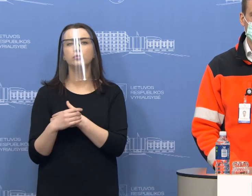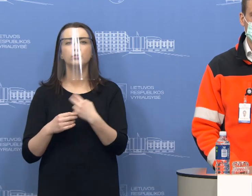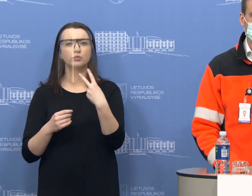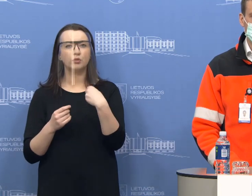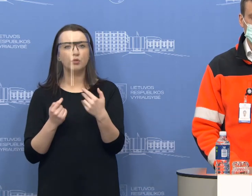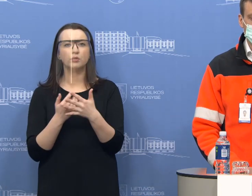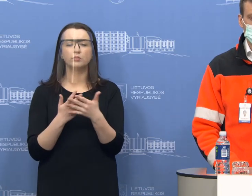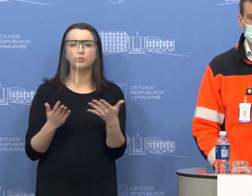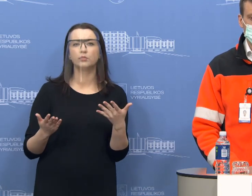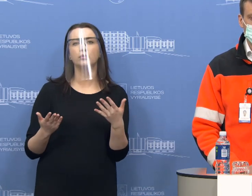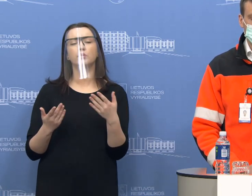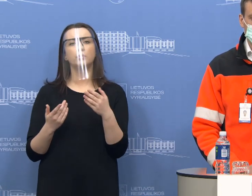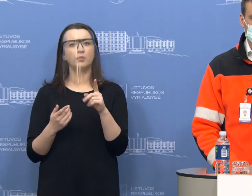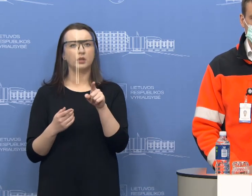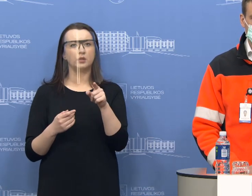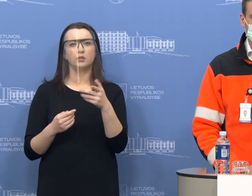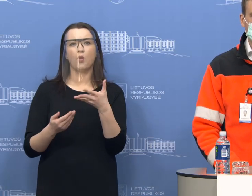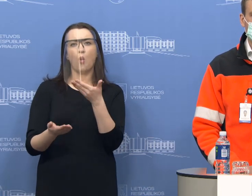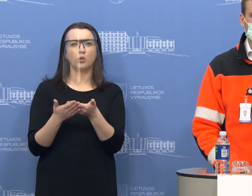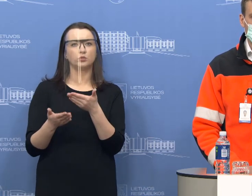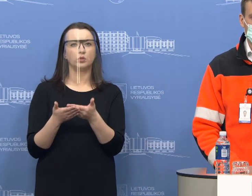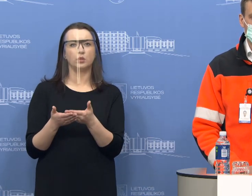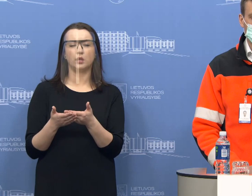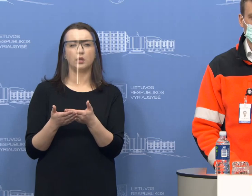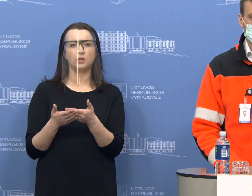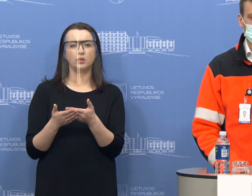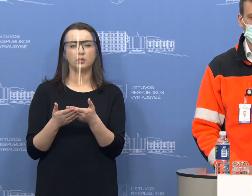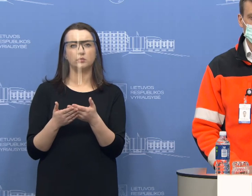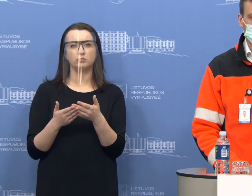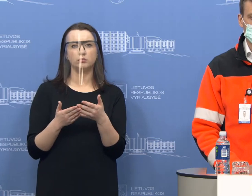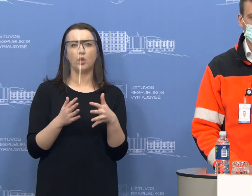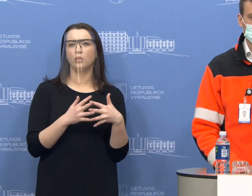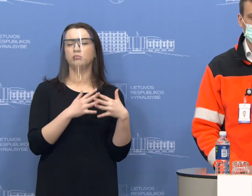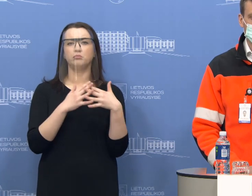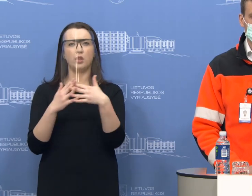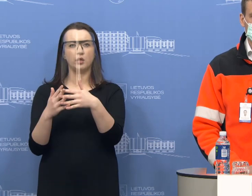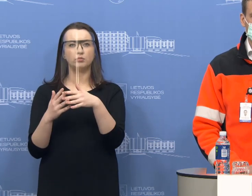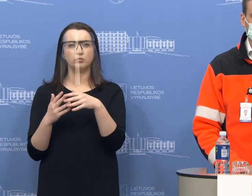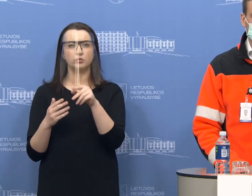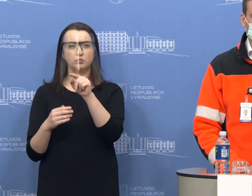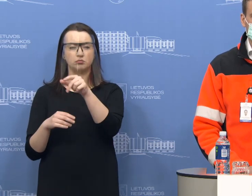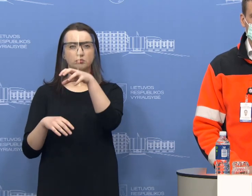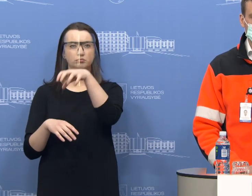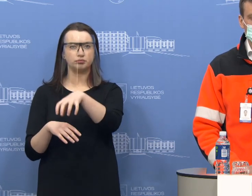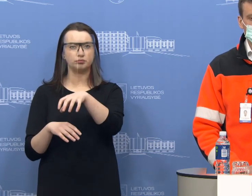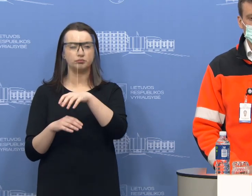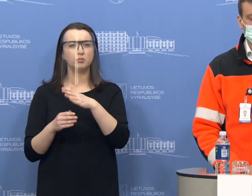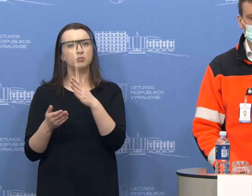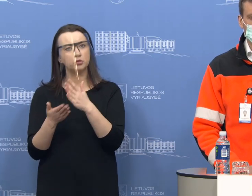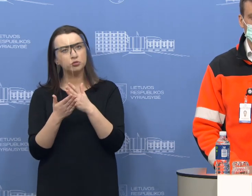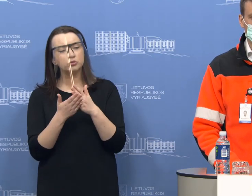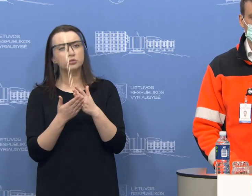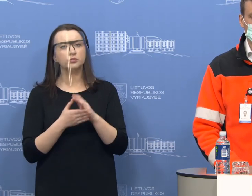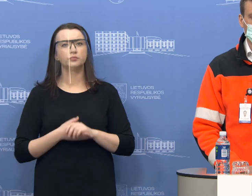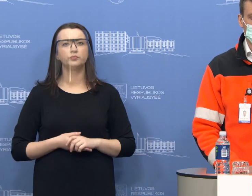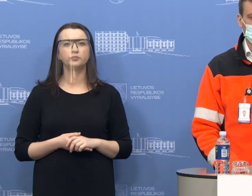į mobilius punktus tų žmonių, kurie epidemiologinių kriterijų nepasako, bet išvardyje kitus